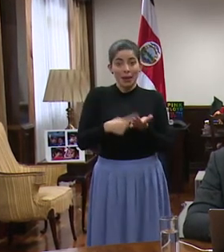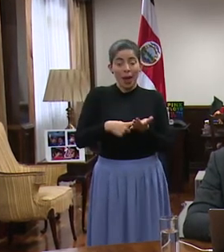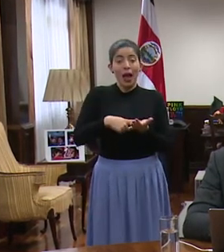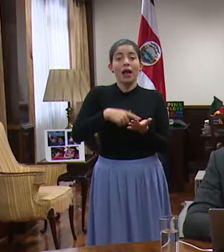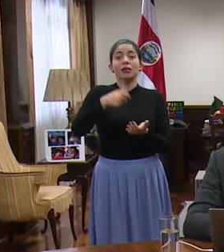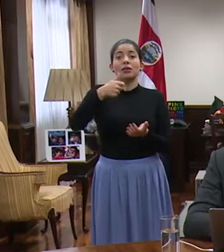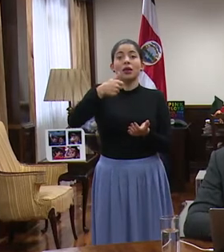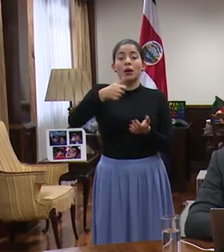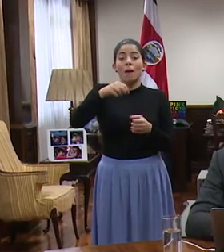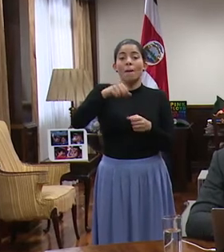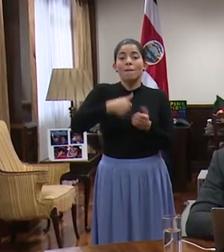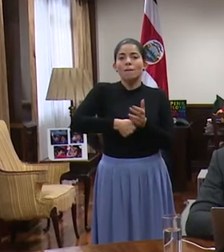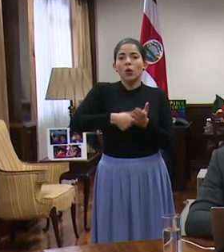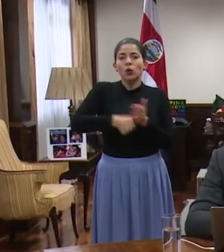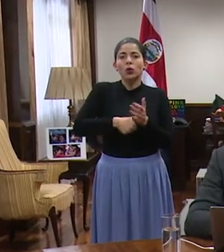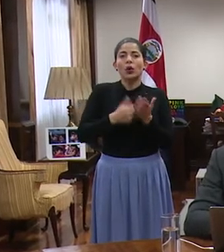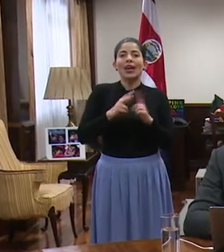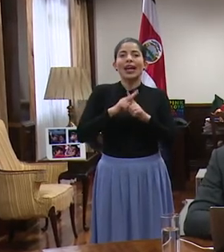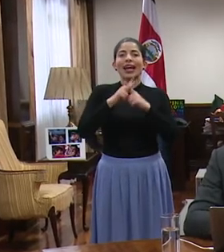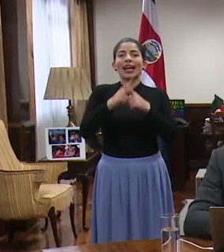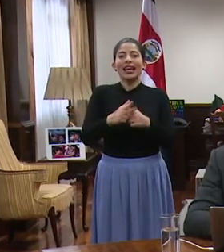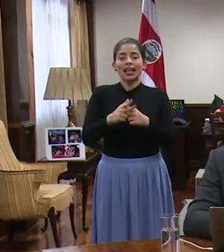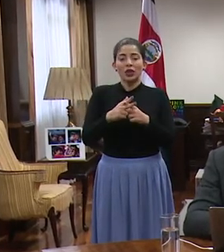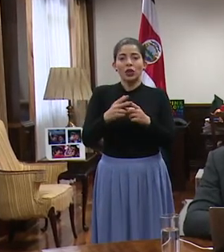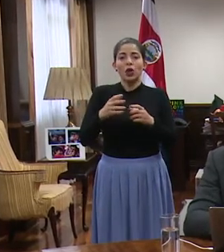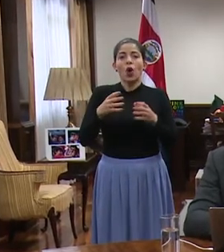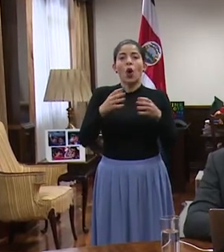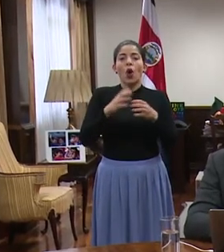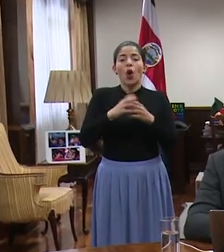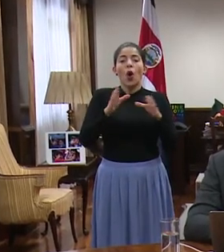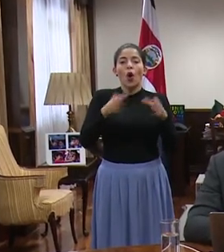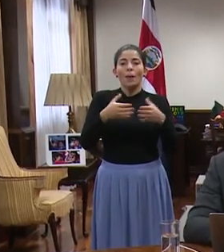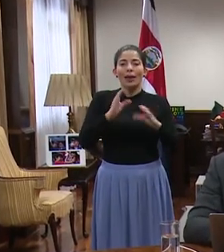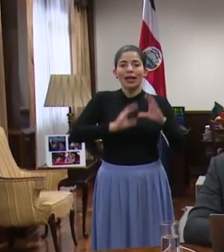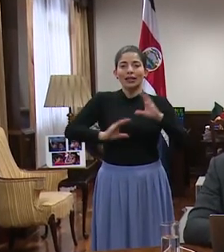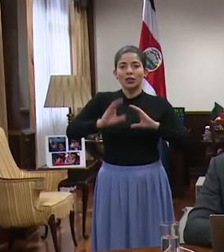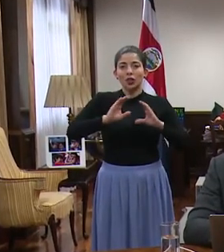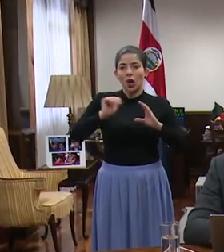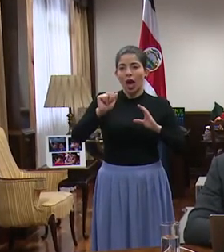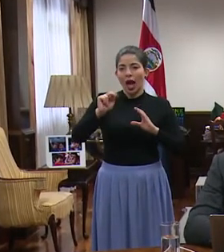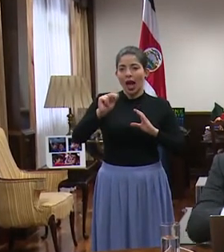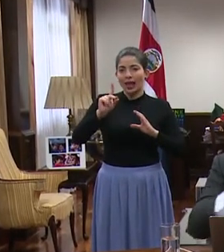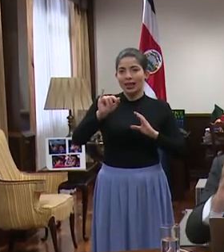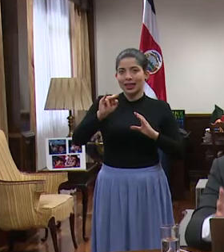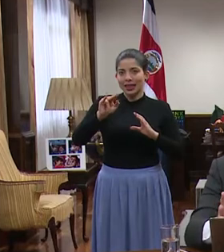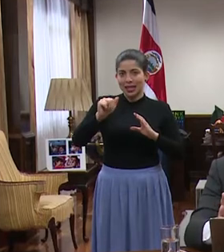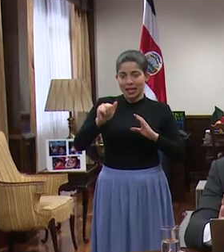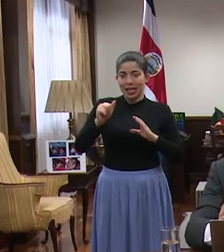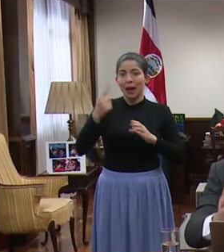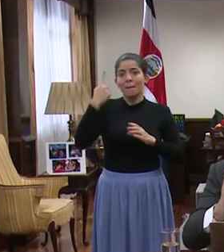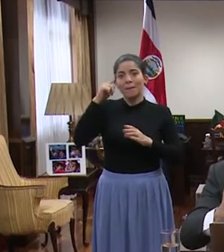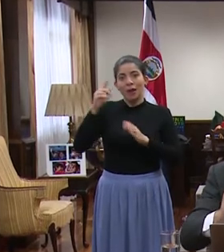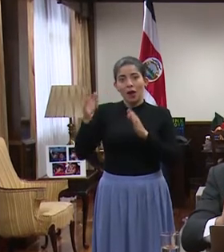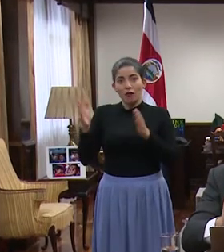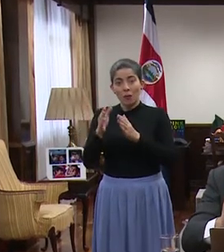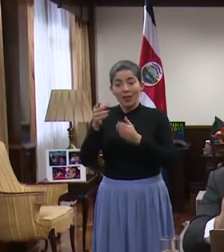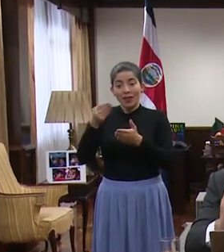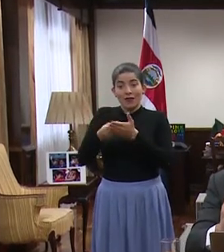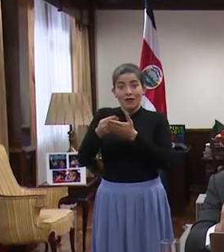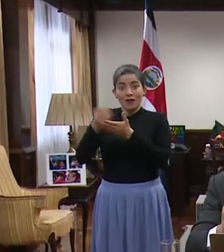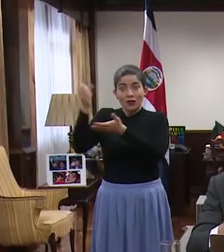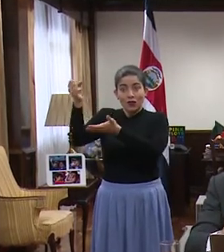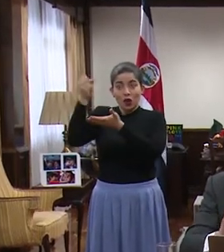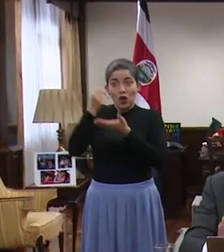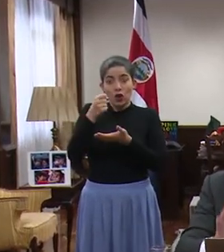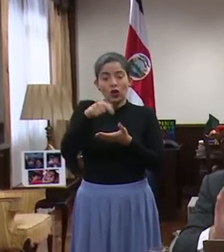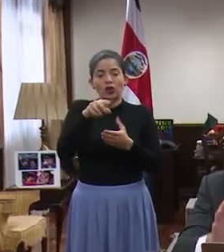el crédito de la Corporación Andina de Fomento, que es uno de los elementos del plan proteger, para que tengamos fondos